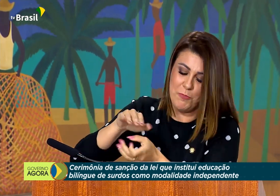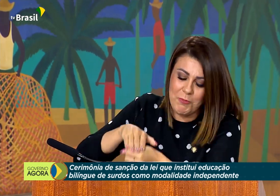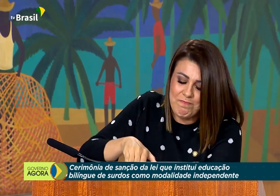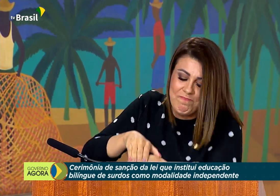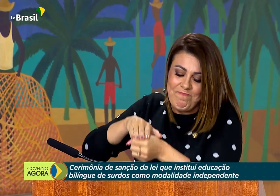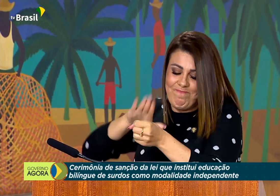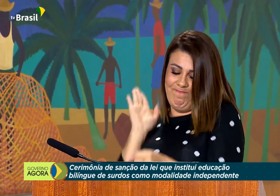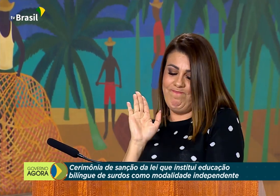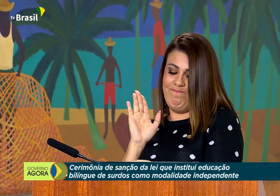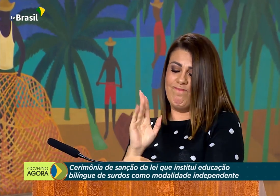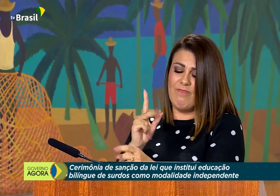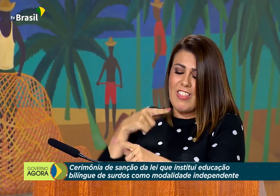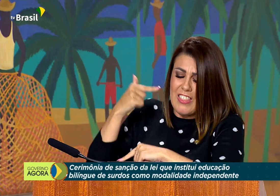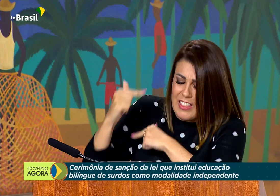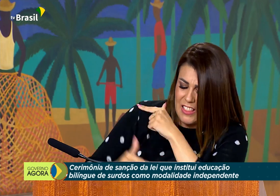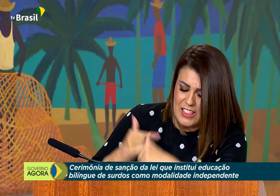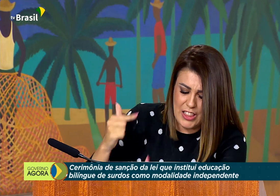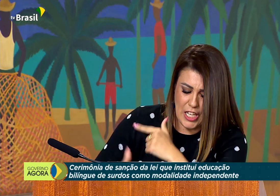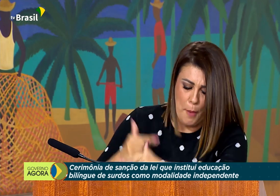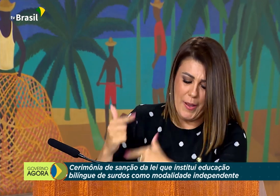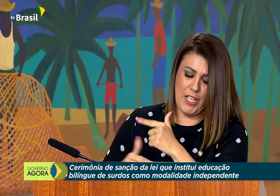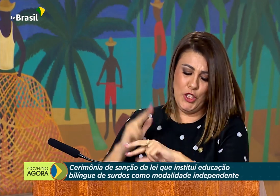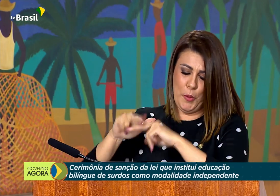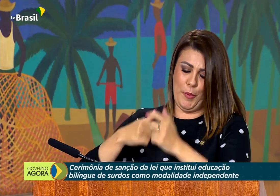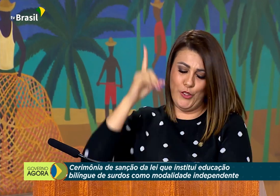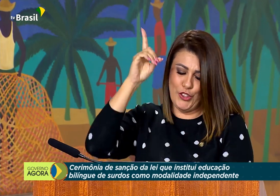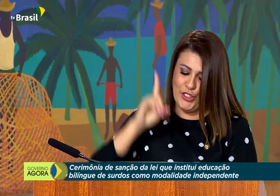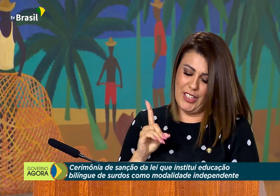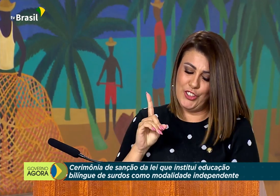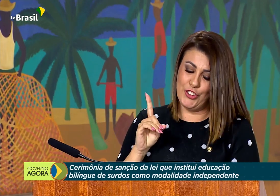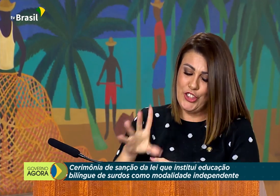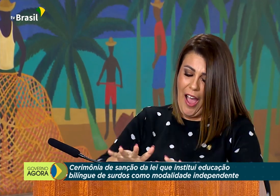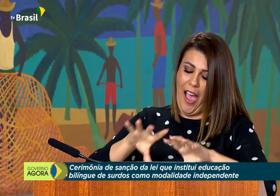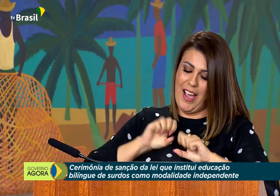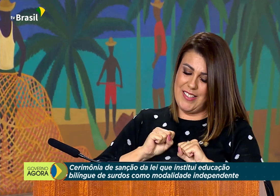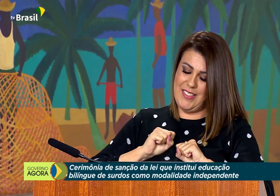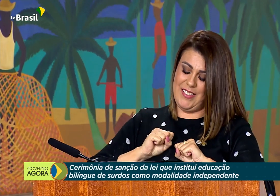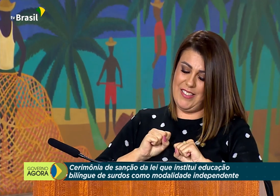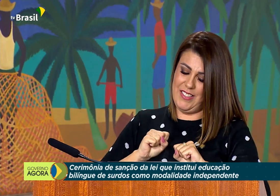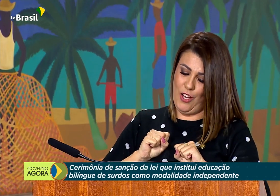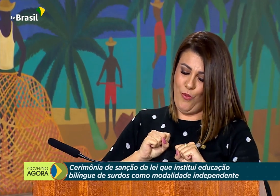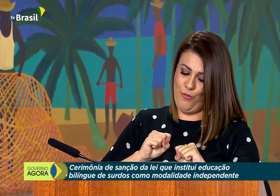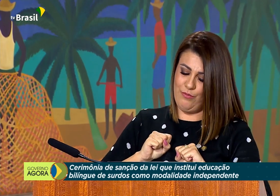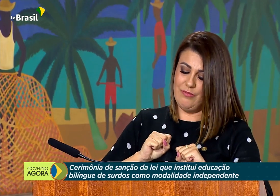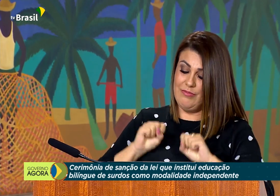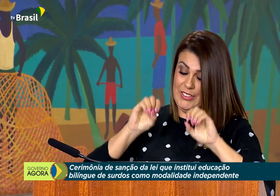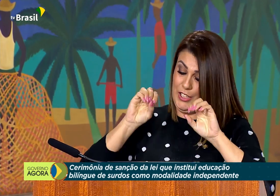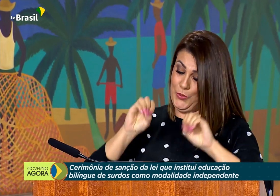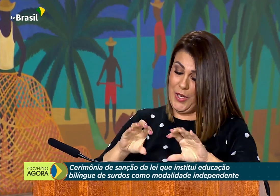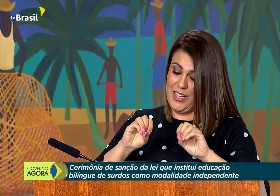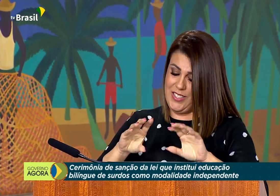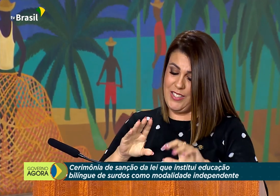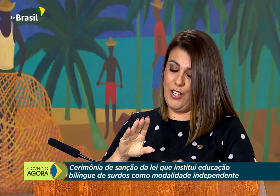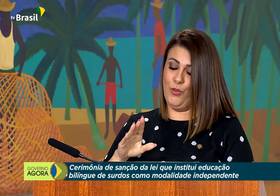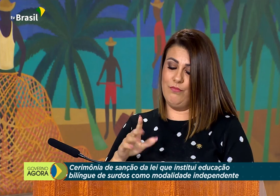Porém, a comunidade surda sempre manteve-se firme, lutando pelo seu direito da aquisição